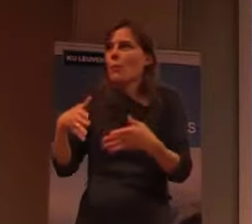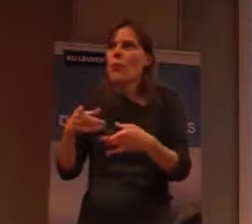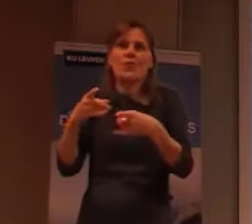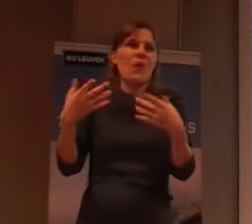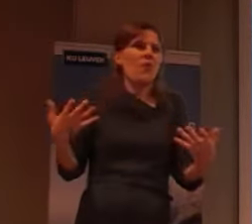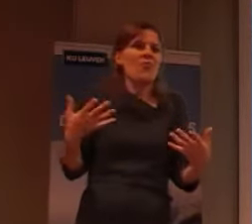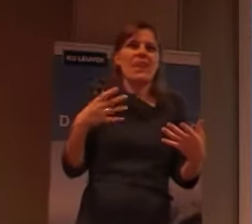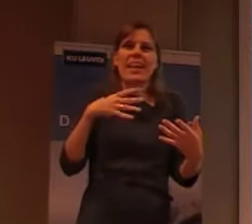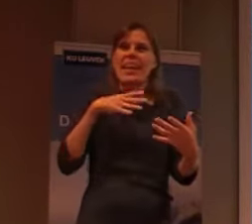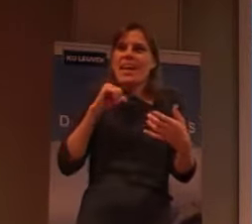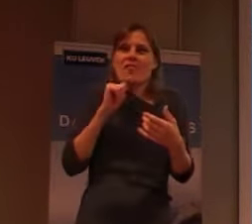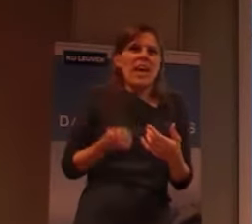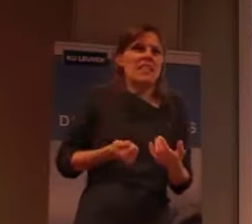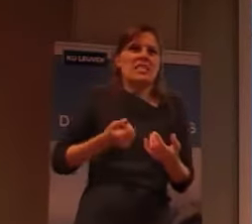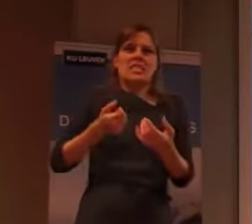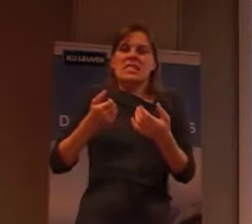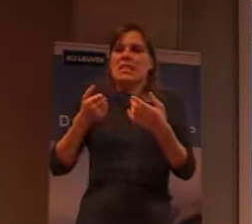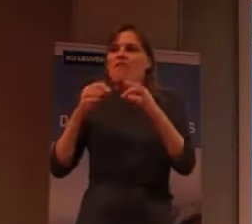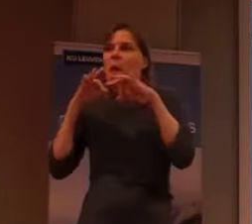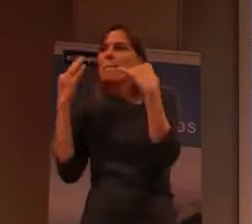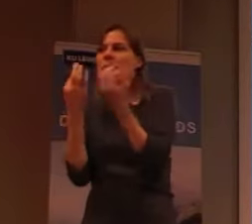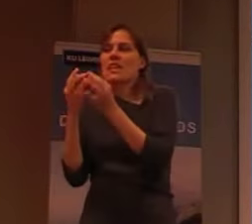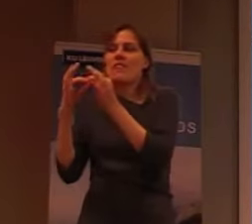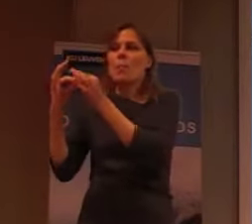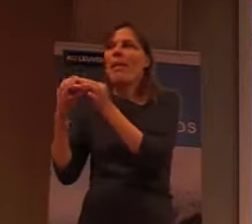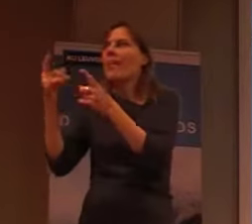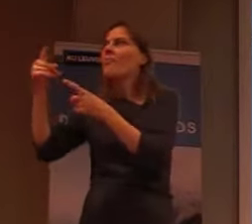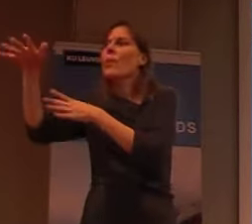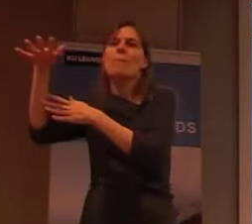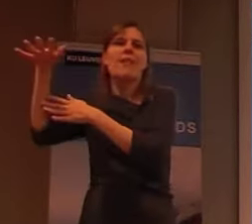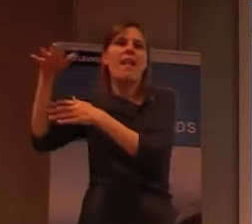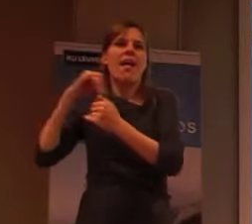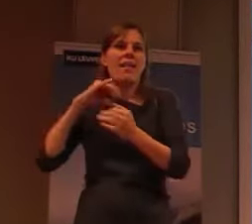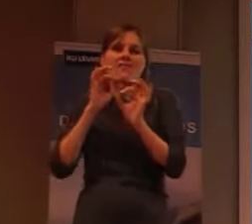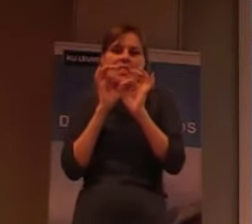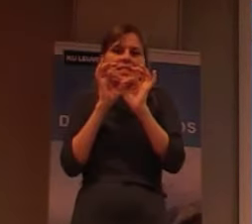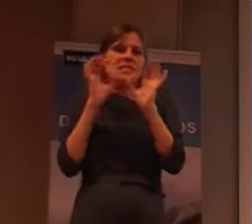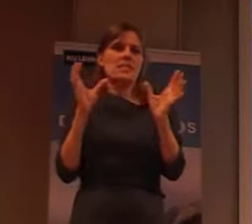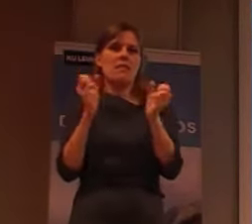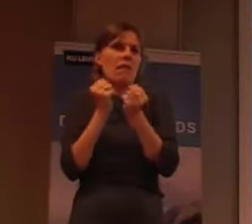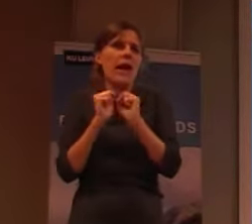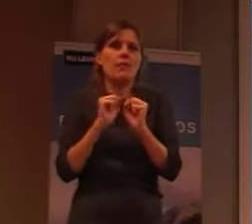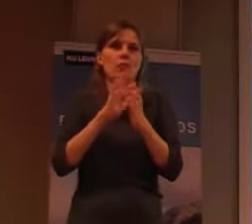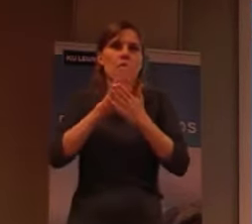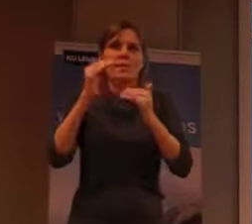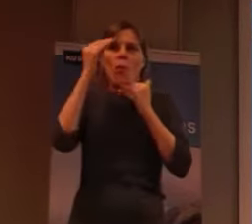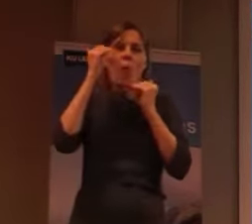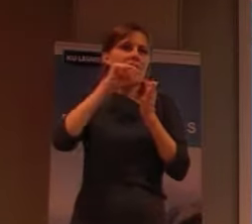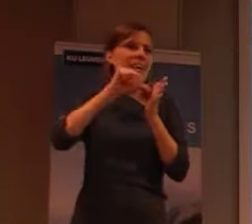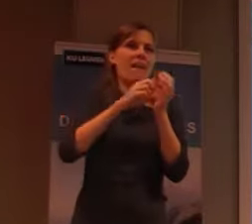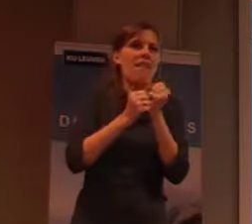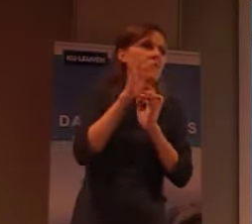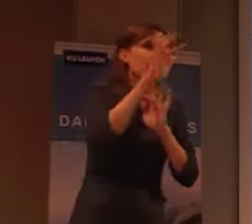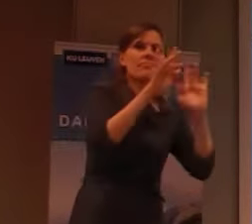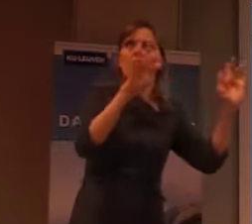van zonder stam. En kunnen ze ook eigenlijk nergens niet terecht, in Kinshasa bijvoorbeeld. En